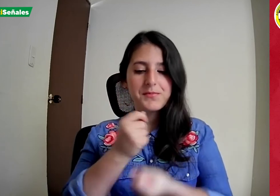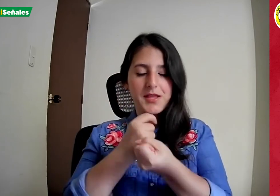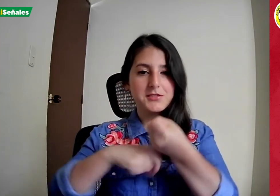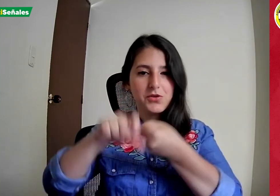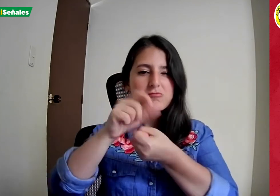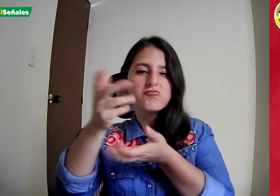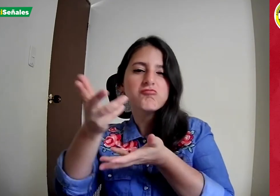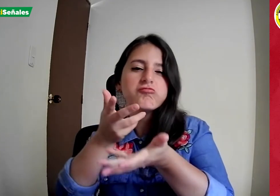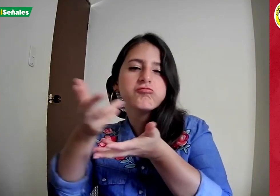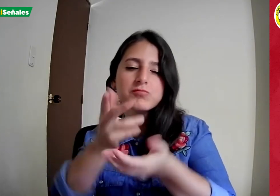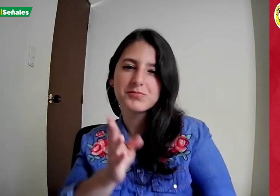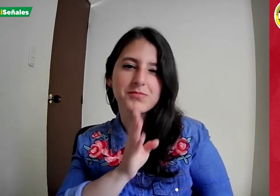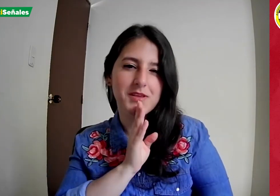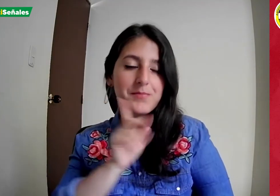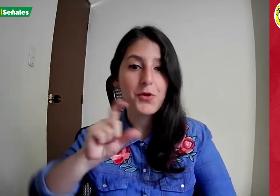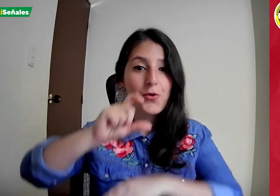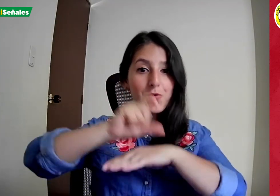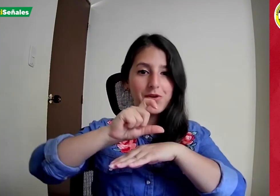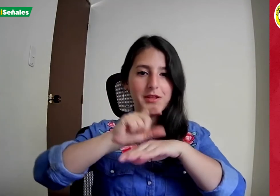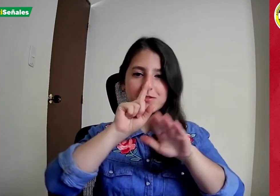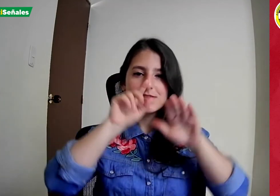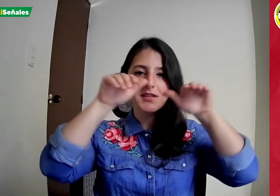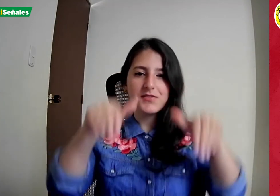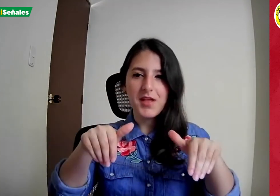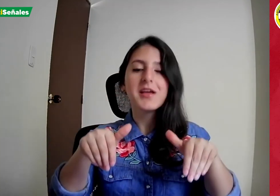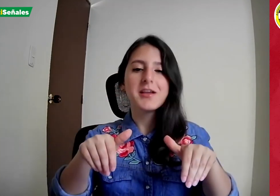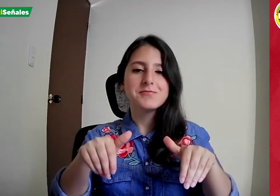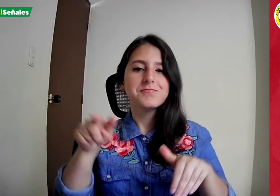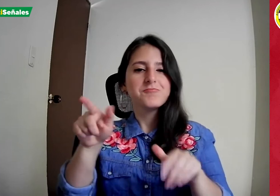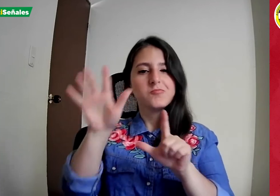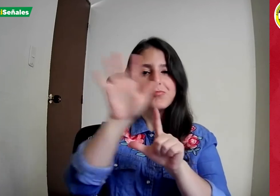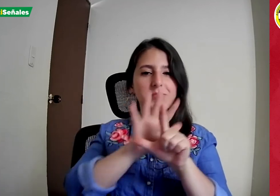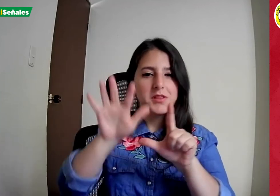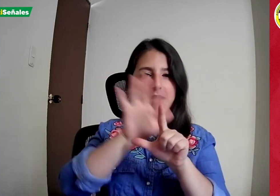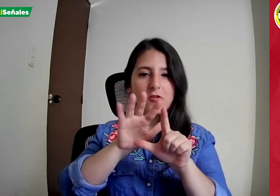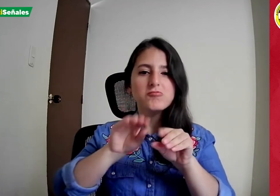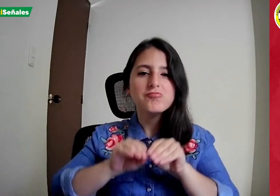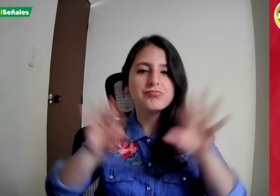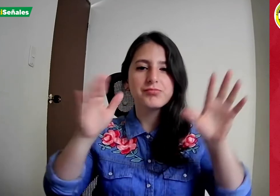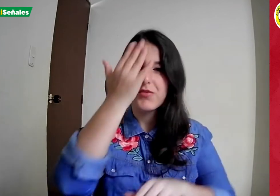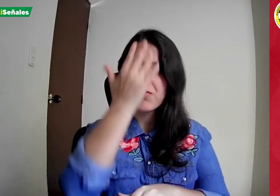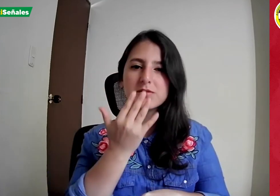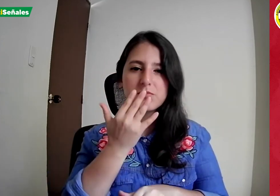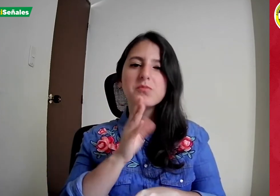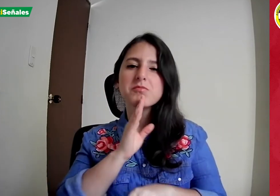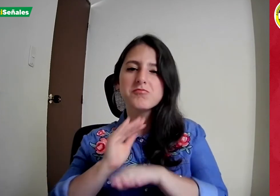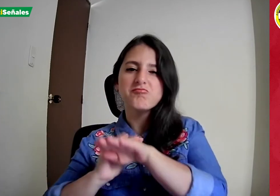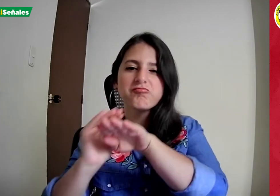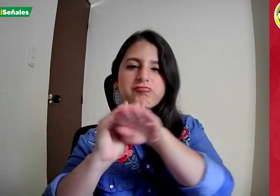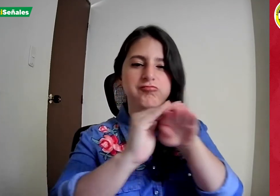En el mes de febrero, Azor Cali estuvo en contacto con el Colegio Santa Librada para hacer una